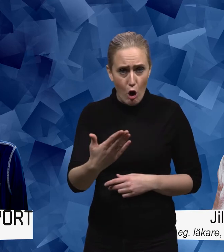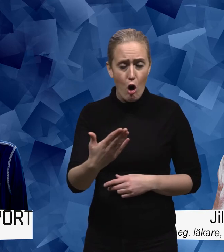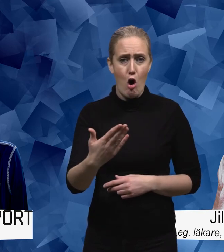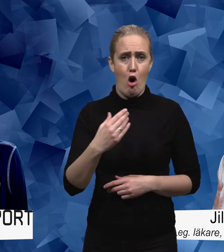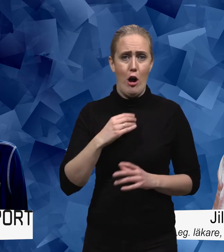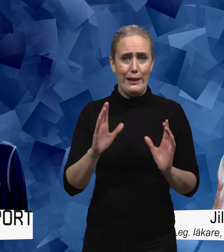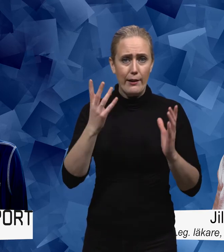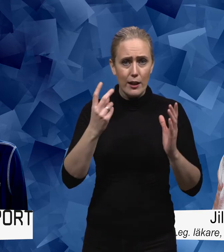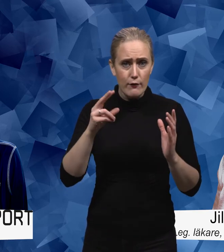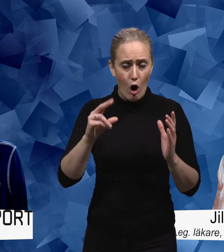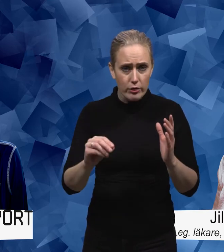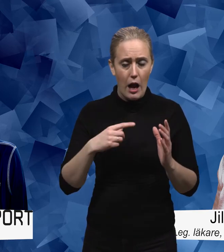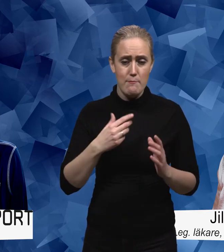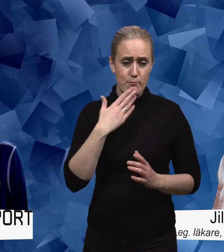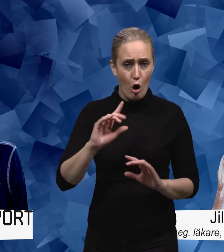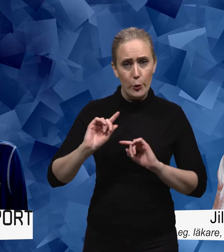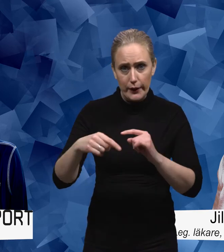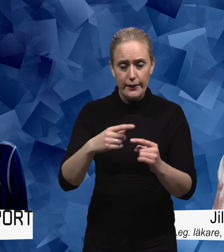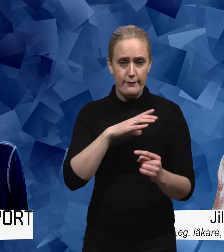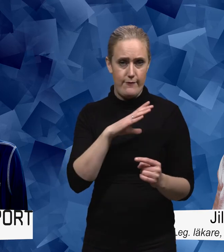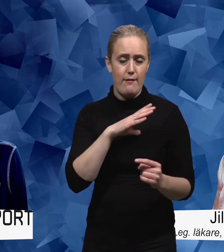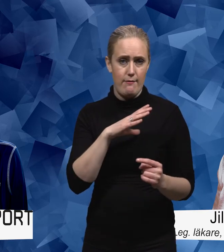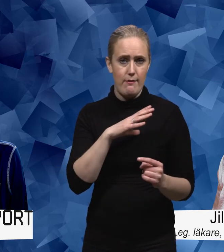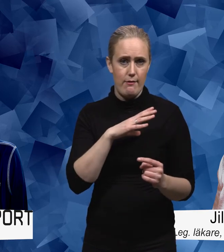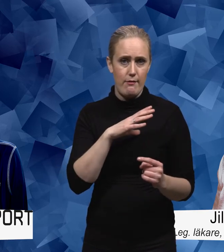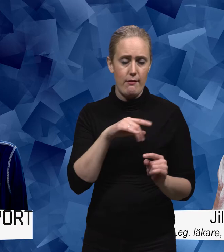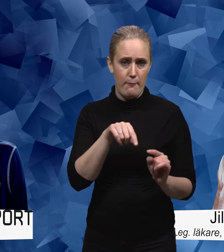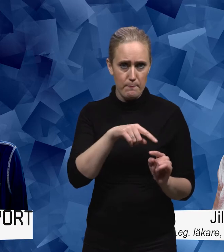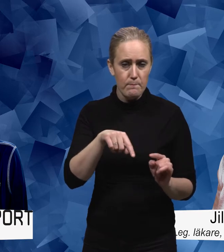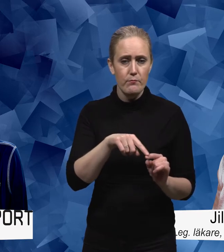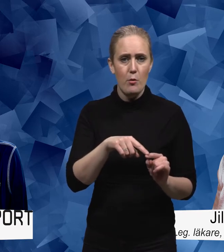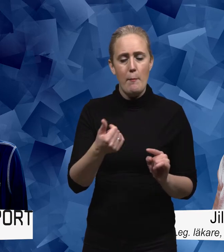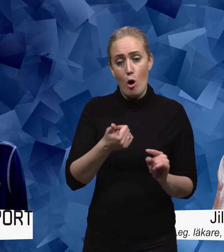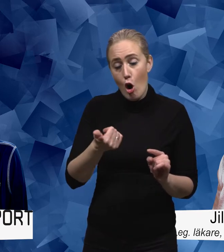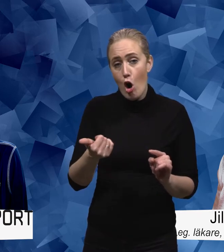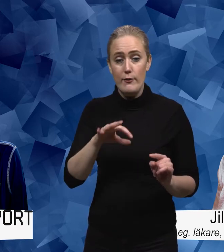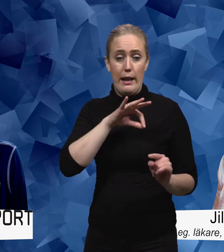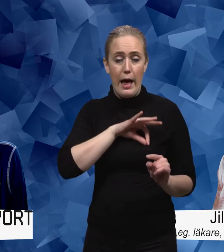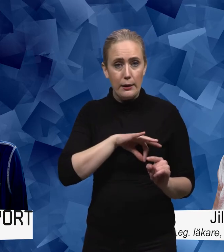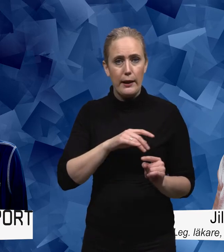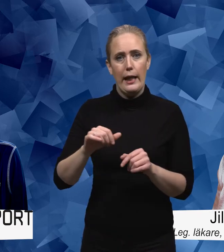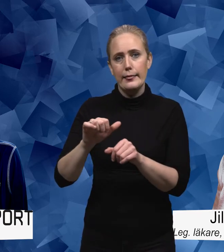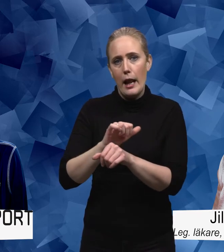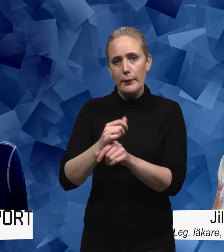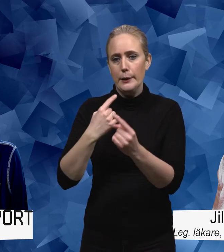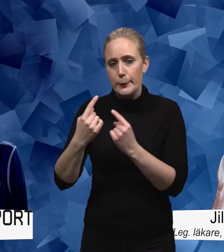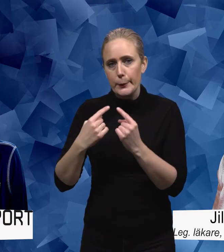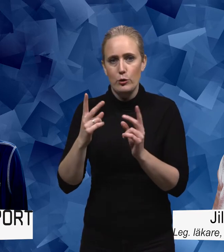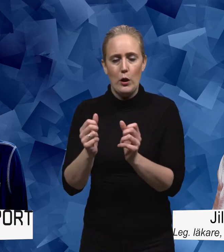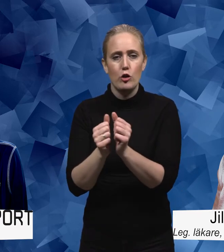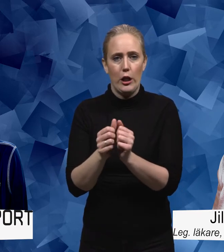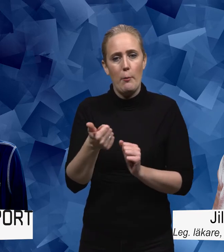goda rutiner. Sen så kan man bygga på med annat och behöver bygga på med annat med läkemedel med terapi och så vidare.